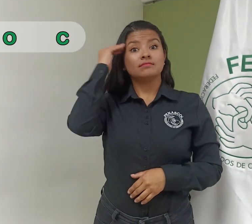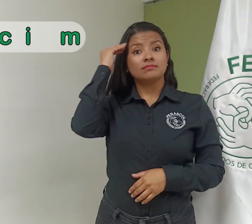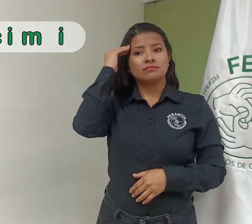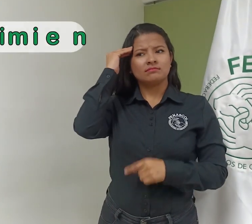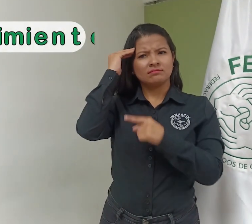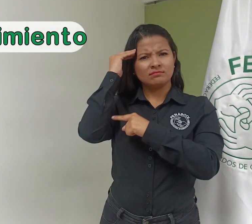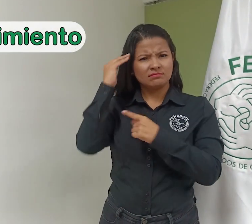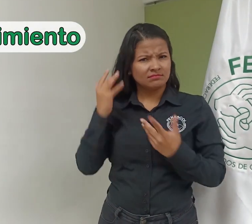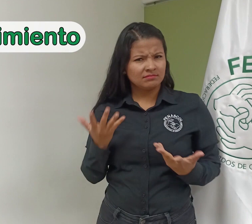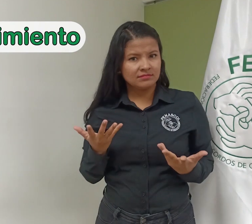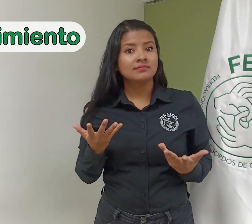Conocimiento.